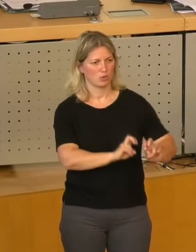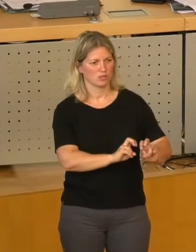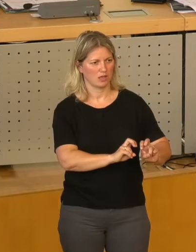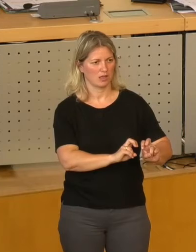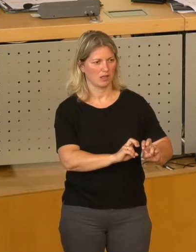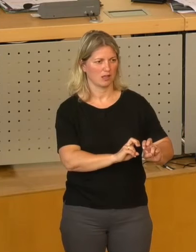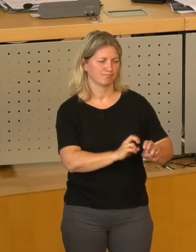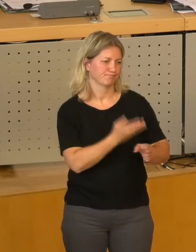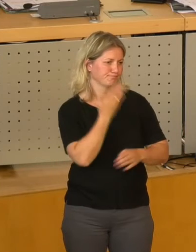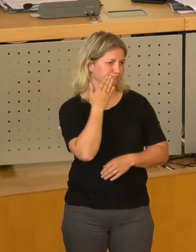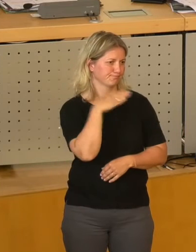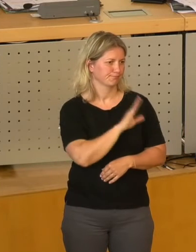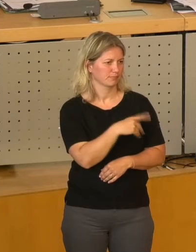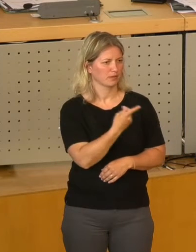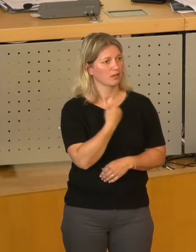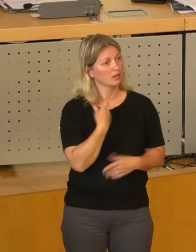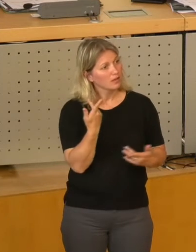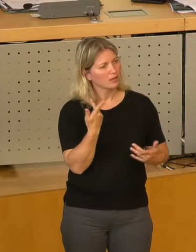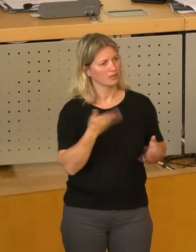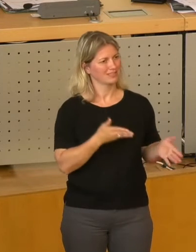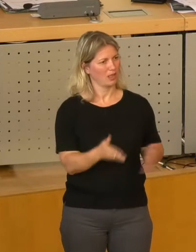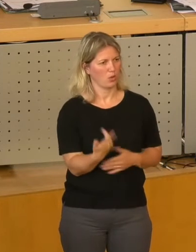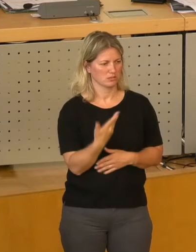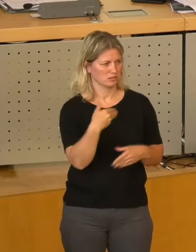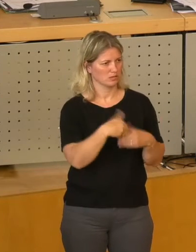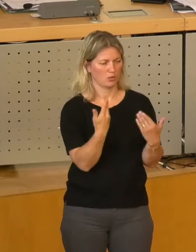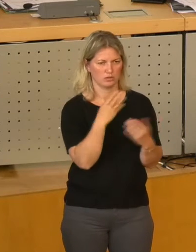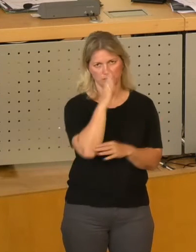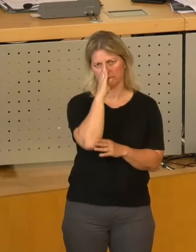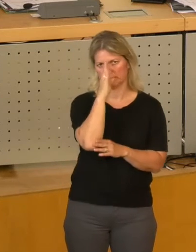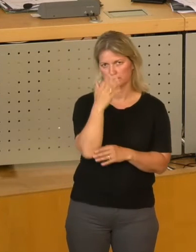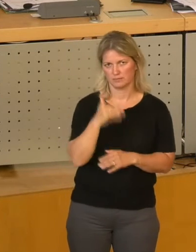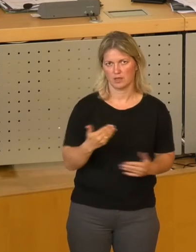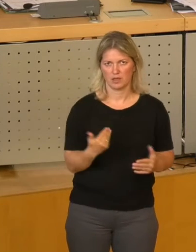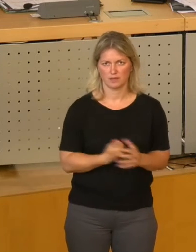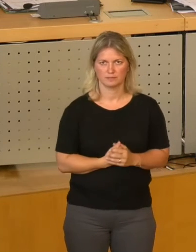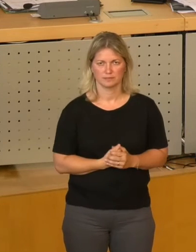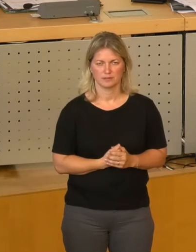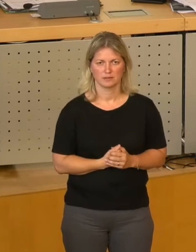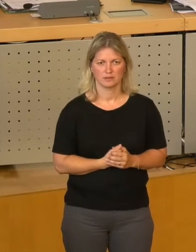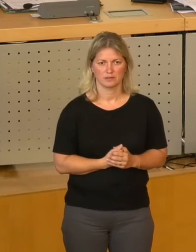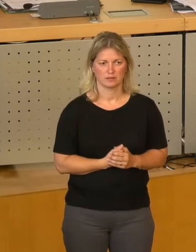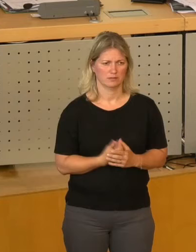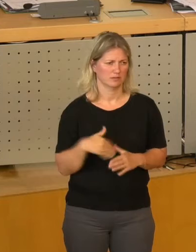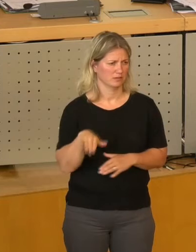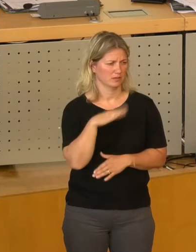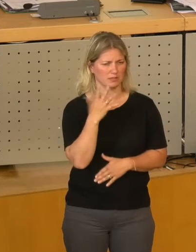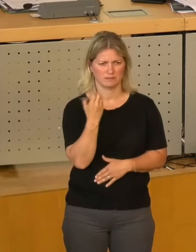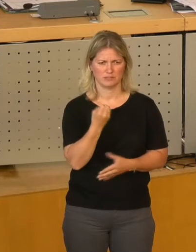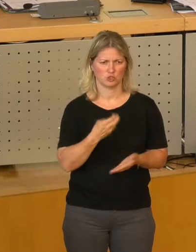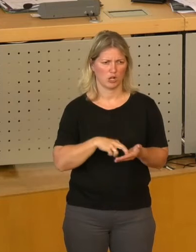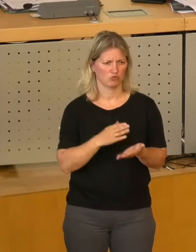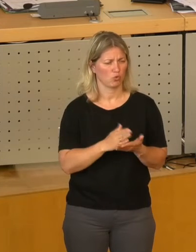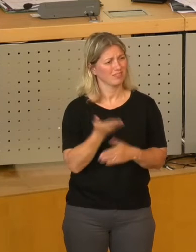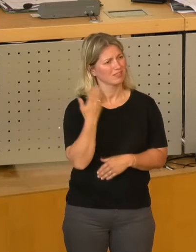unseriös und auch ein ziemlicher Humpug. Das sei festgestellt, alle Fraktionen, ich glaube, es wird sogar ein